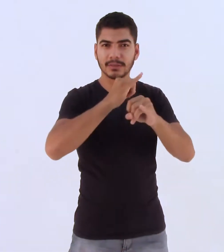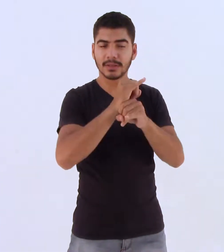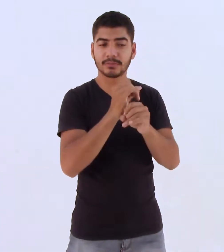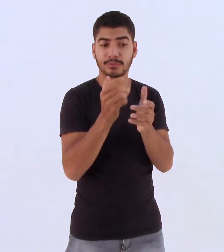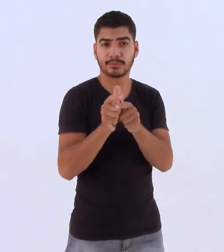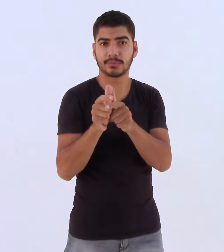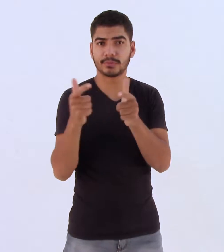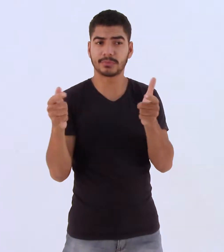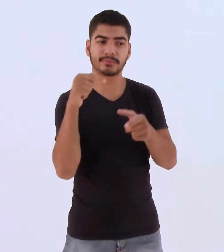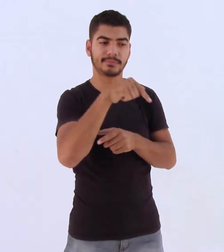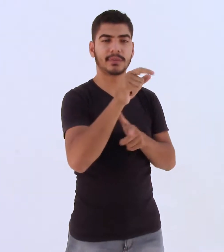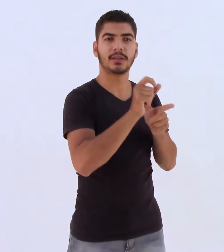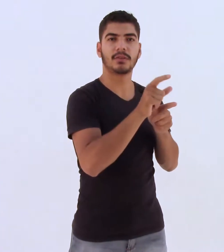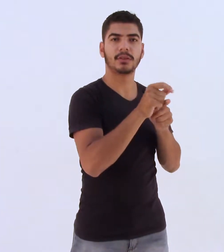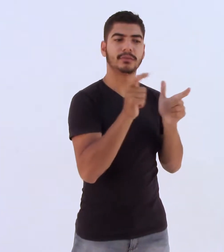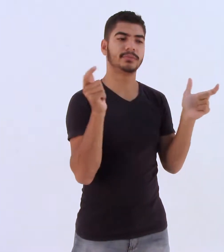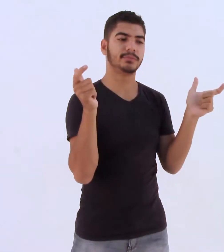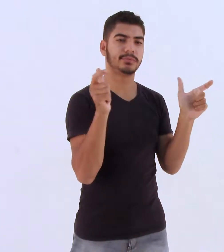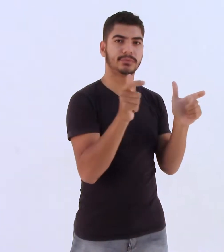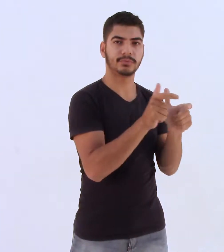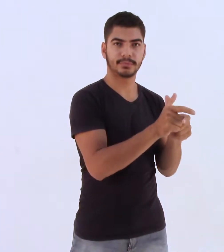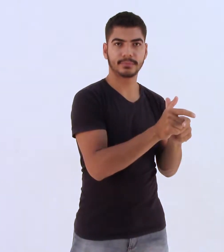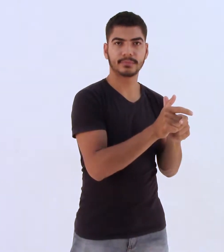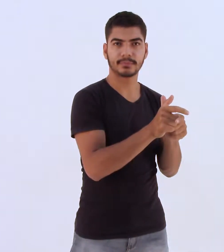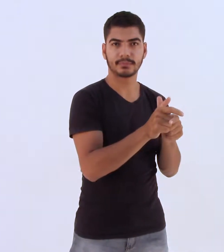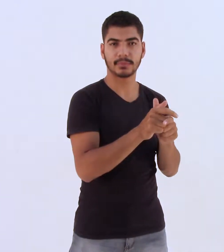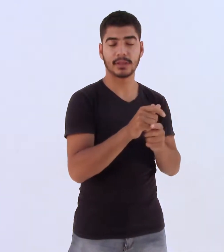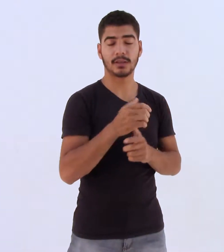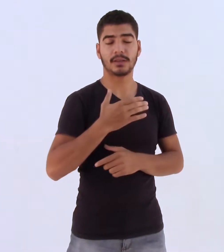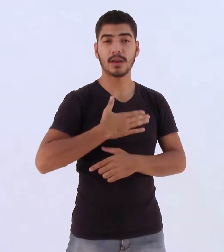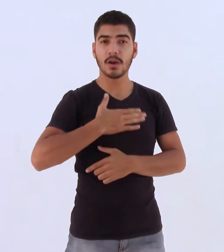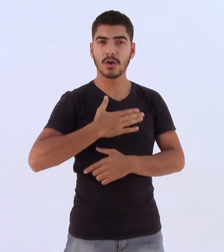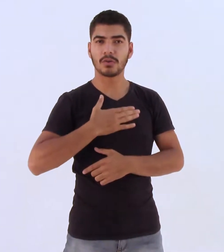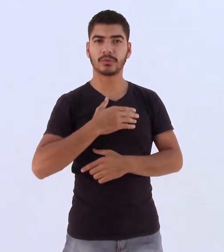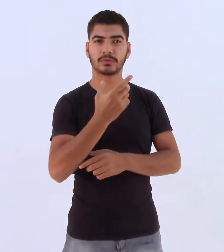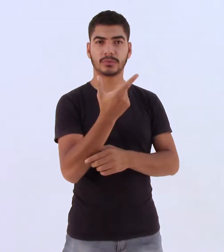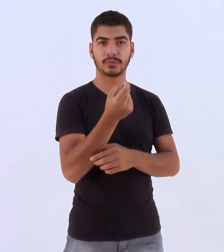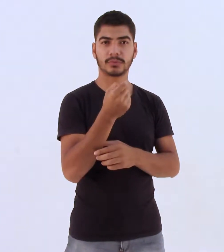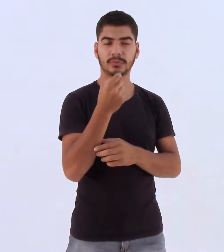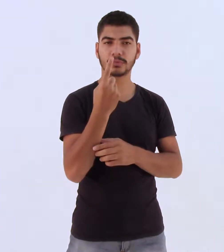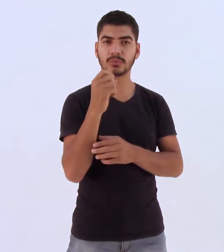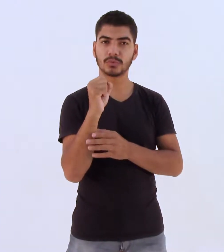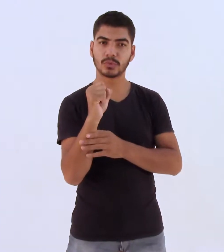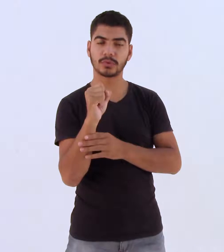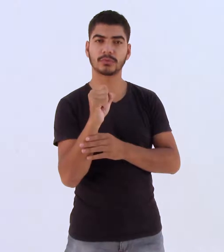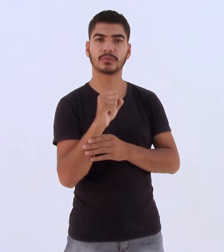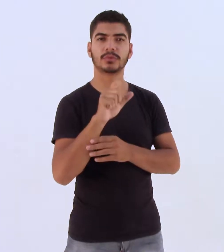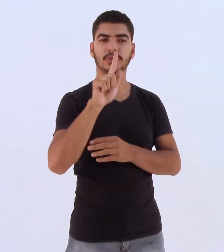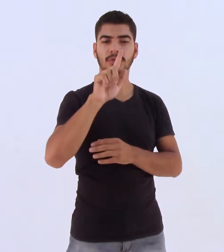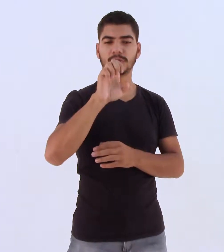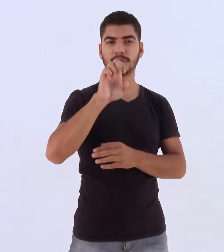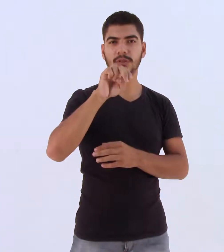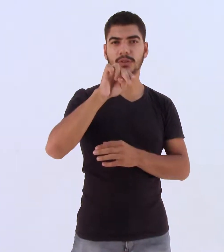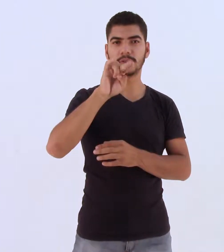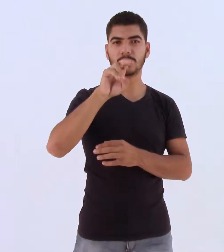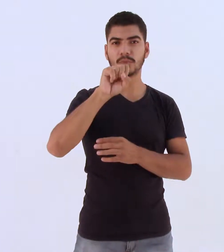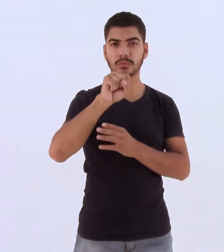foram desaparecendo uma a uma. Em agosto de 2018, a Genius Video baixou as portas. Com 34